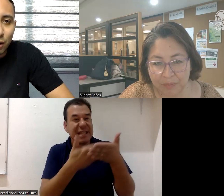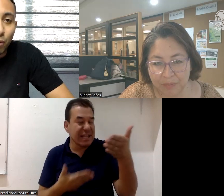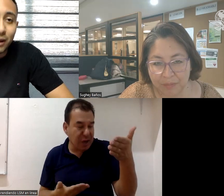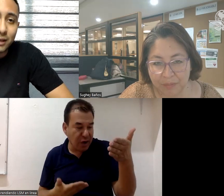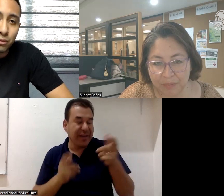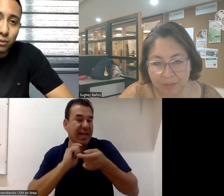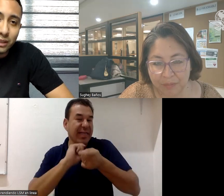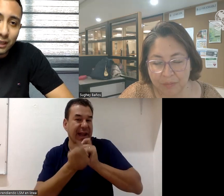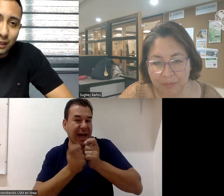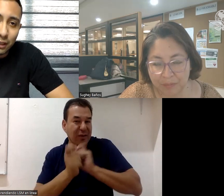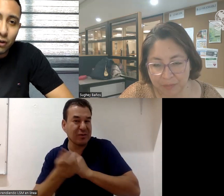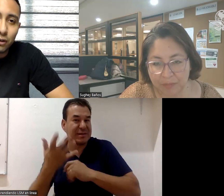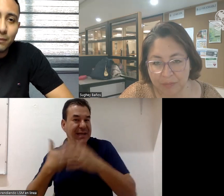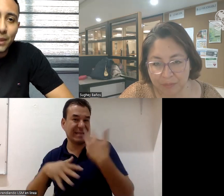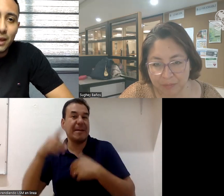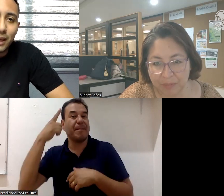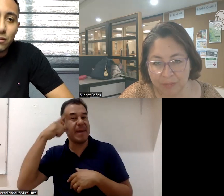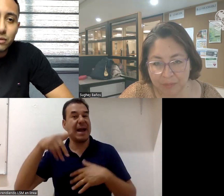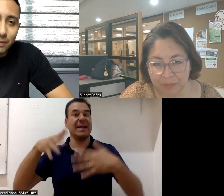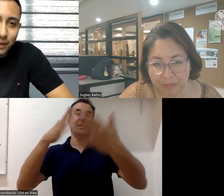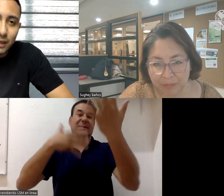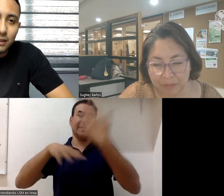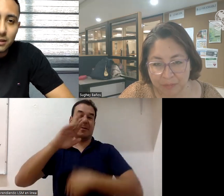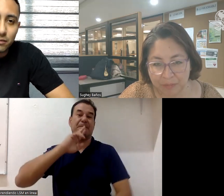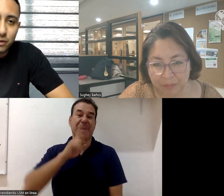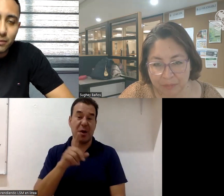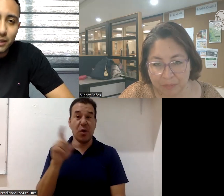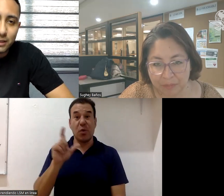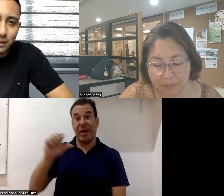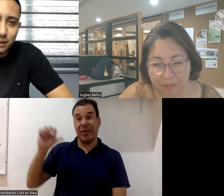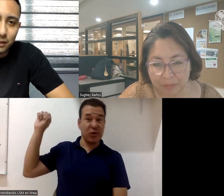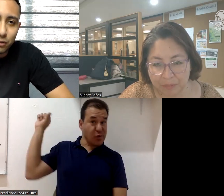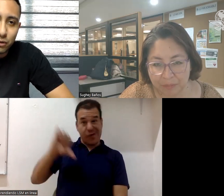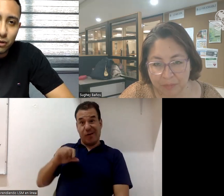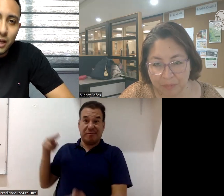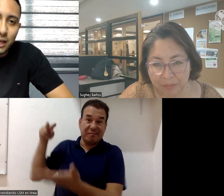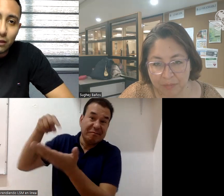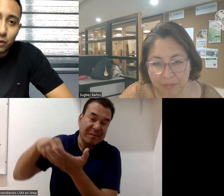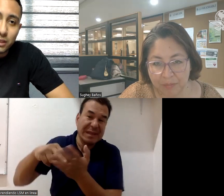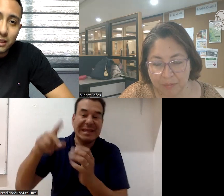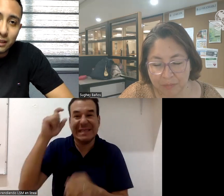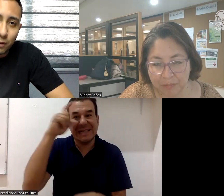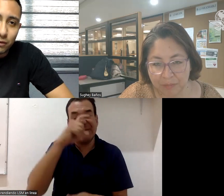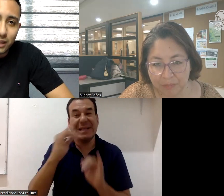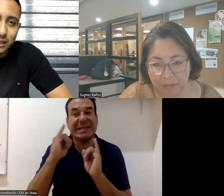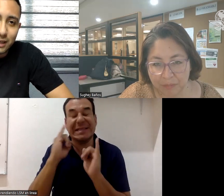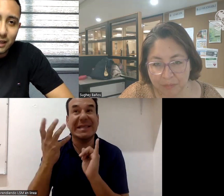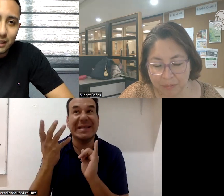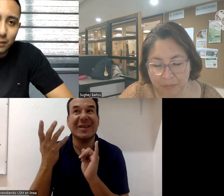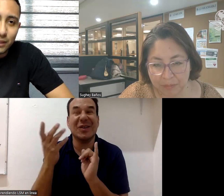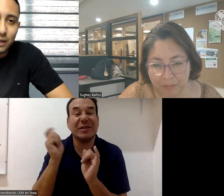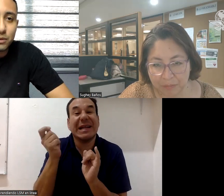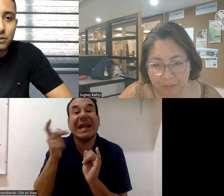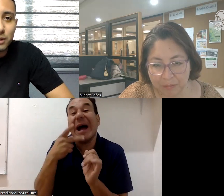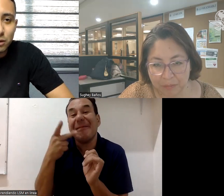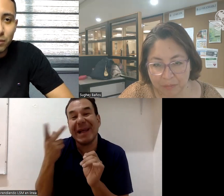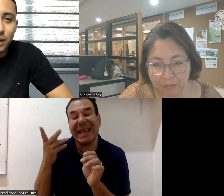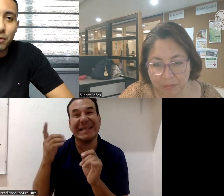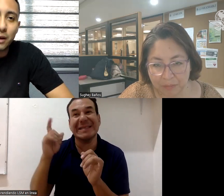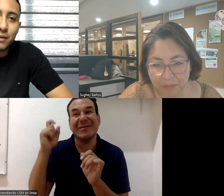obra que estudien el guión que ellos también se esfuercen para hacer la traducción y entonces cuando ya tengan que interpretar pues no se les complique porque a veces